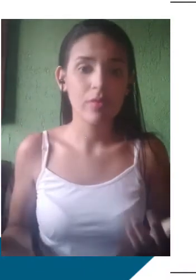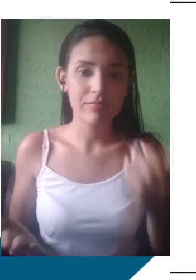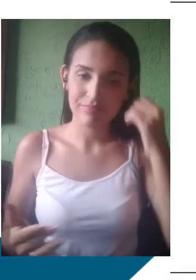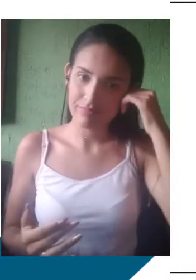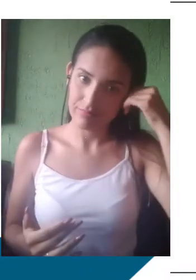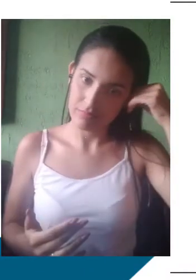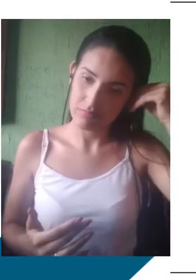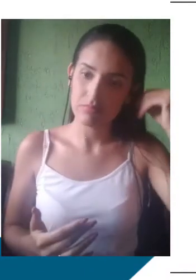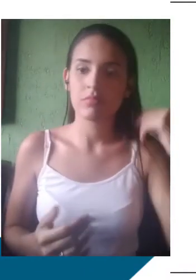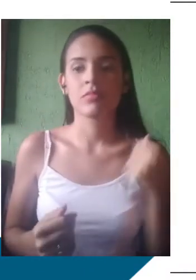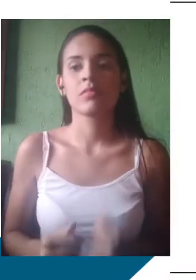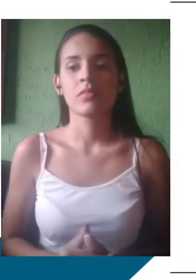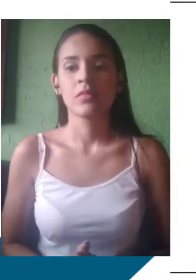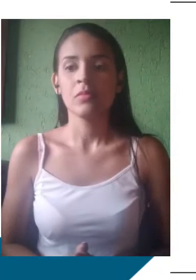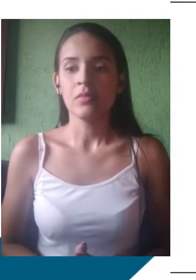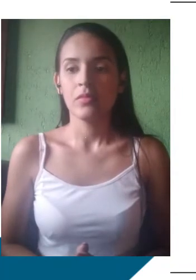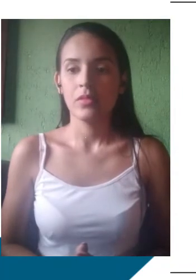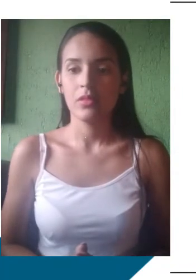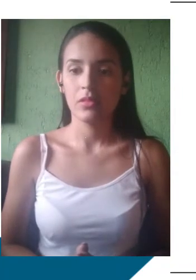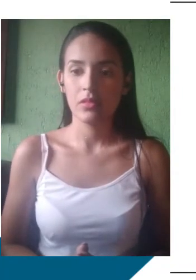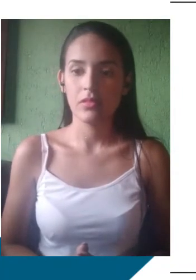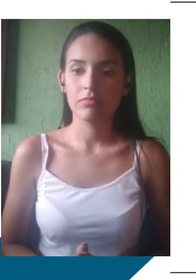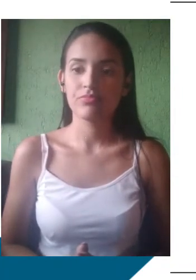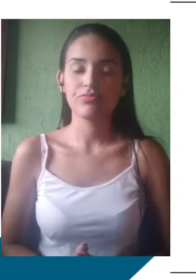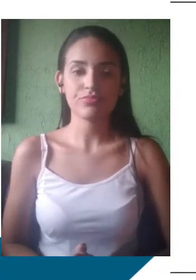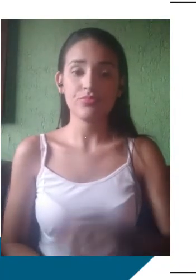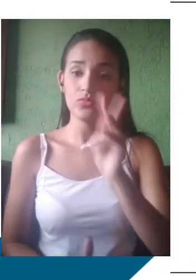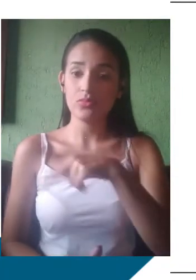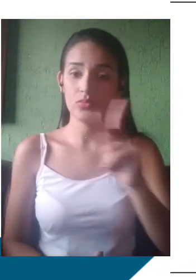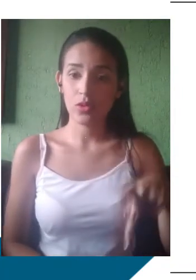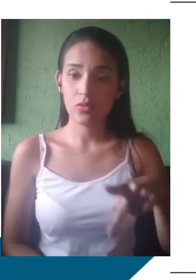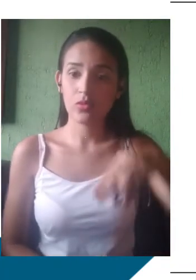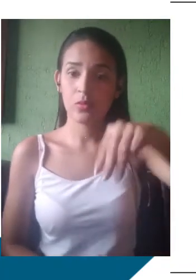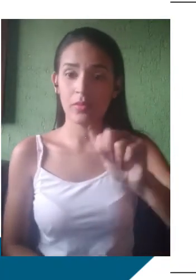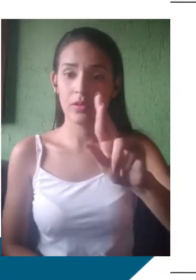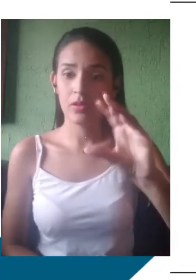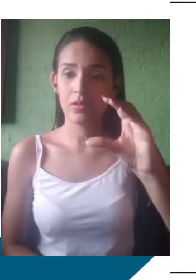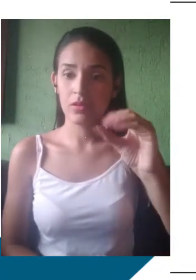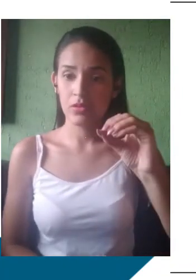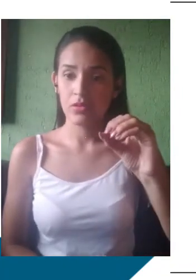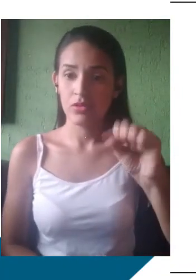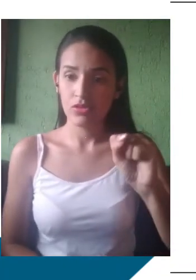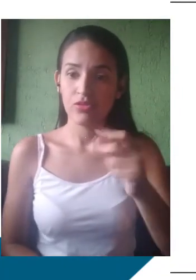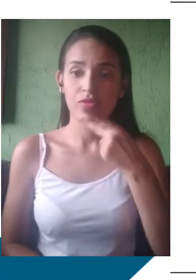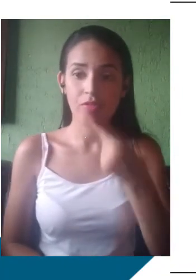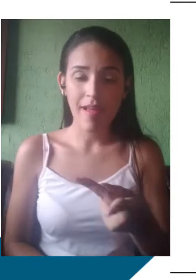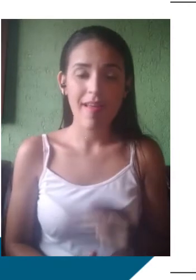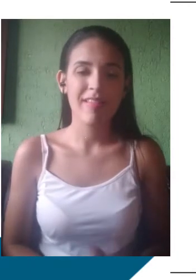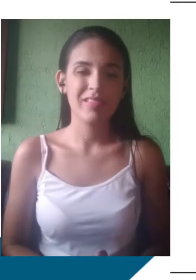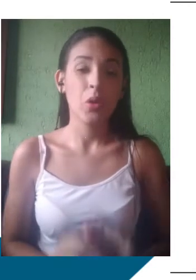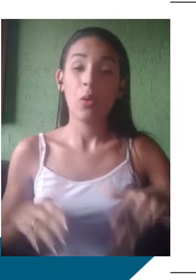É, segundo o professor, linguista e filólogo Marcos Banho, todo juízo de valor negativo, de